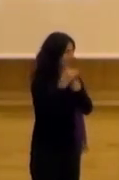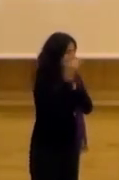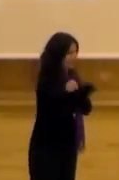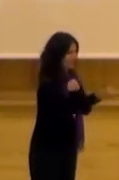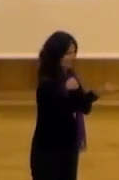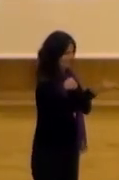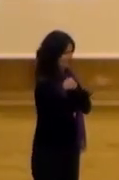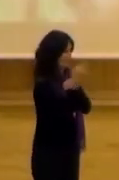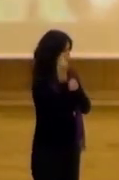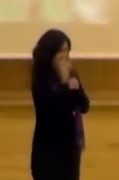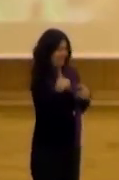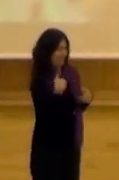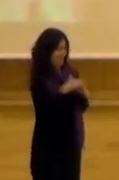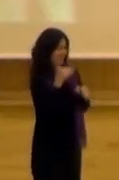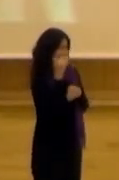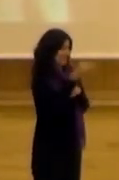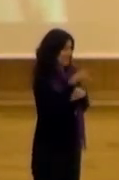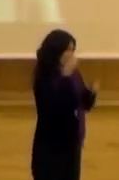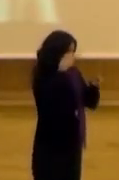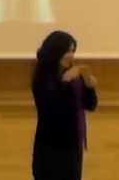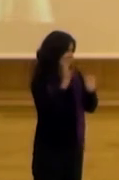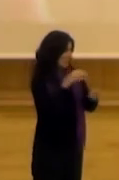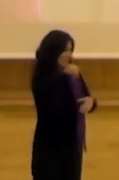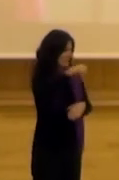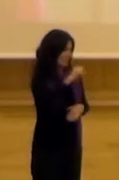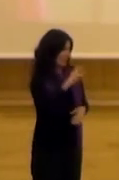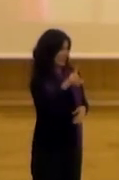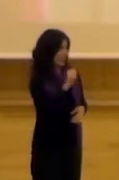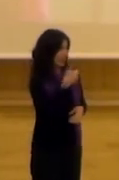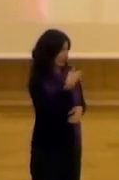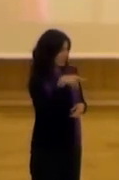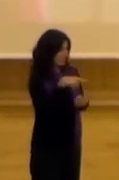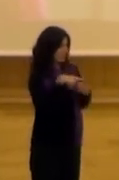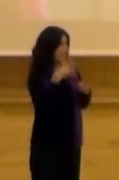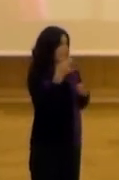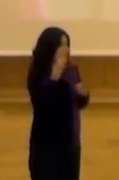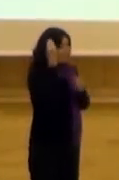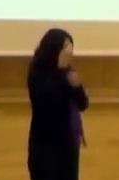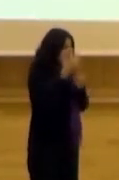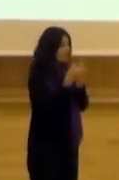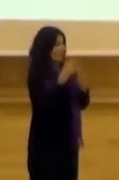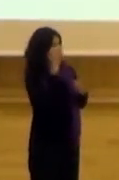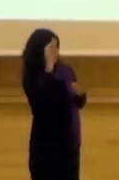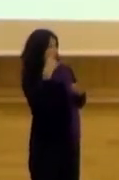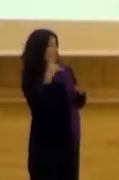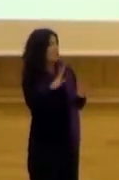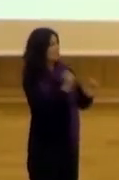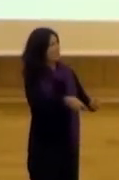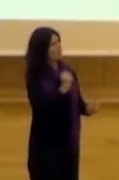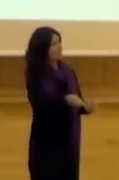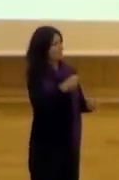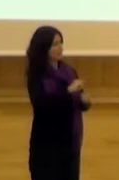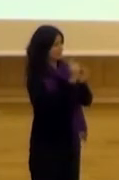adelantándonos a los tiempos, y esto creo que también es la lógica Media Lab de experimentar y de pensar más allá de lo que siempre hemos hecho.